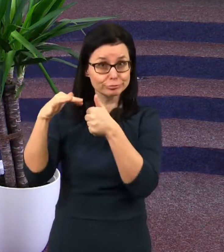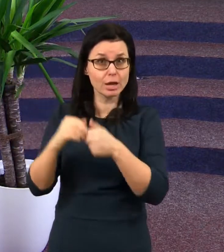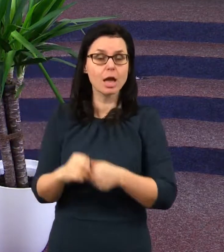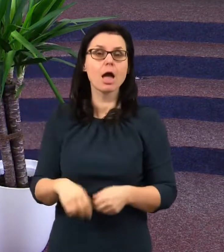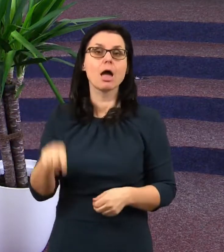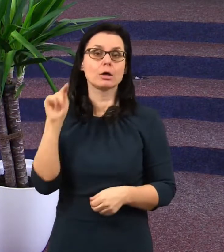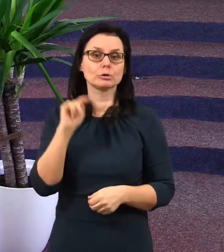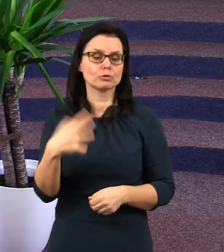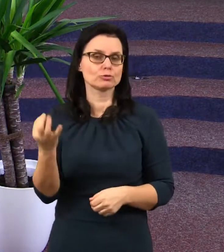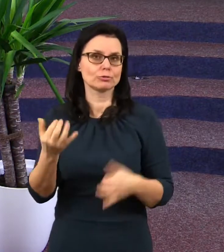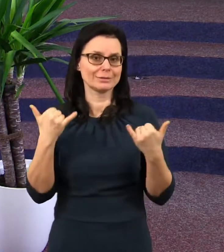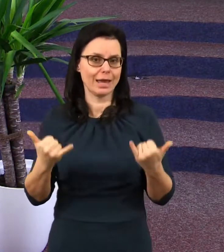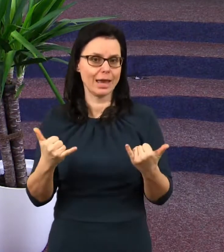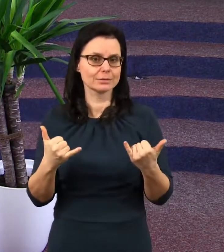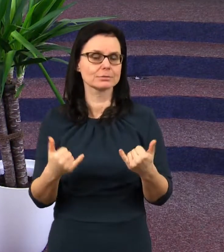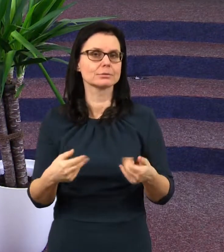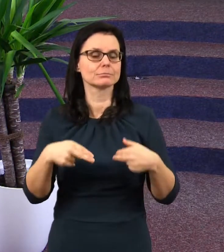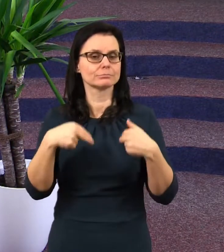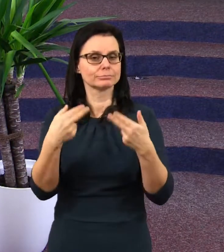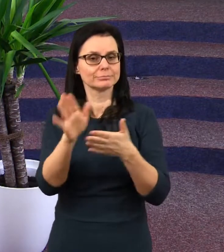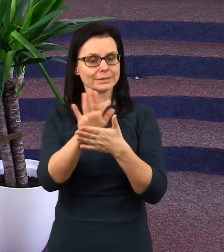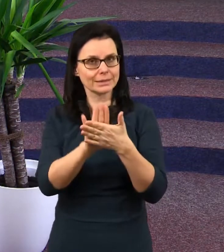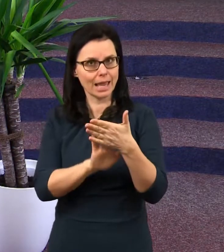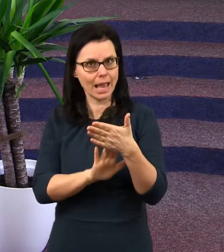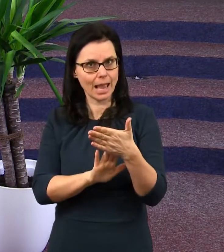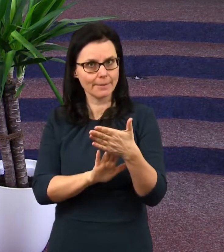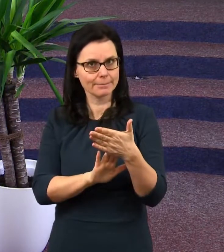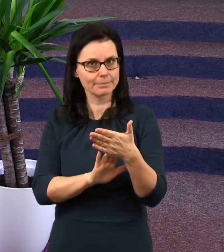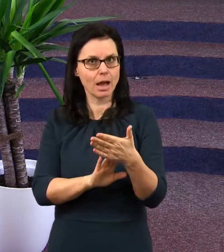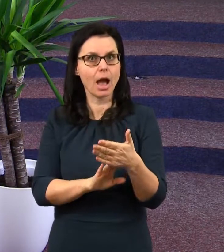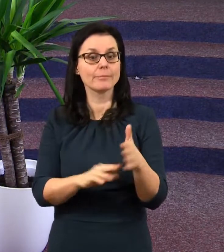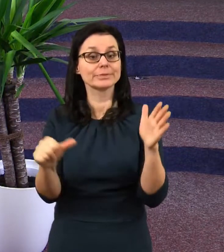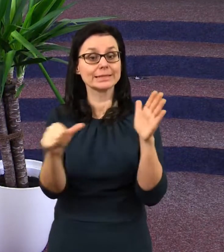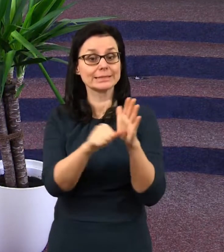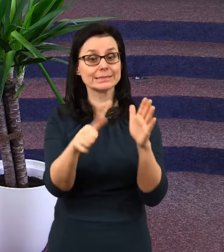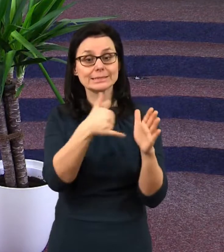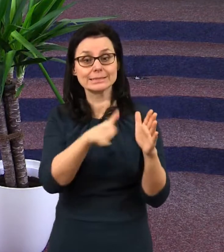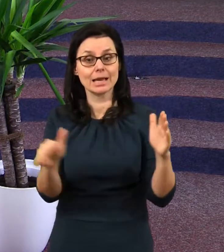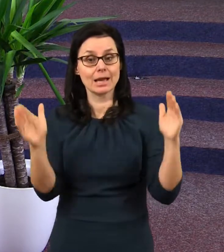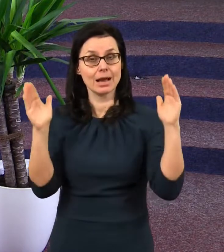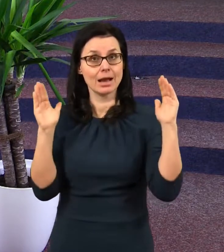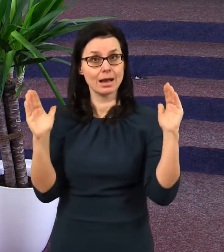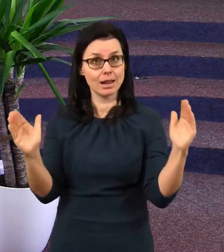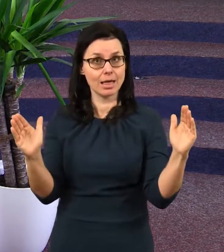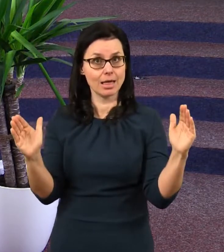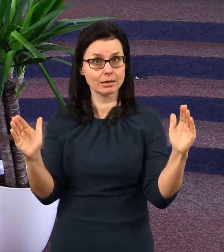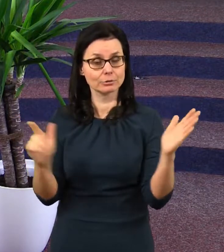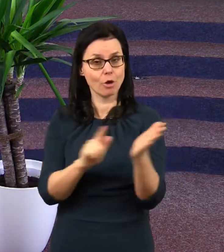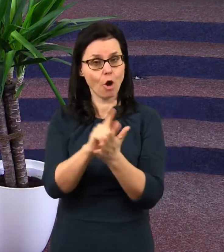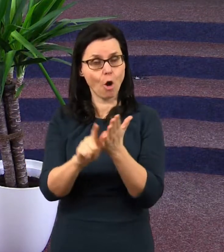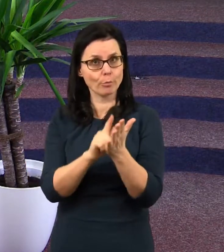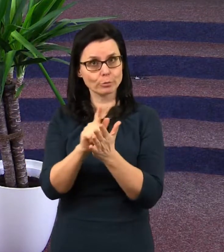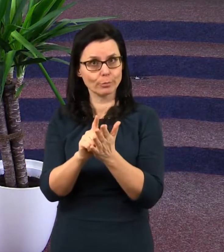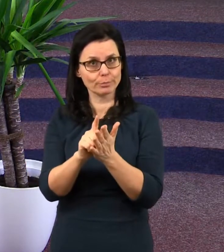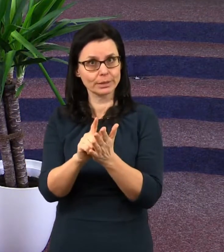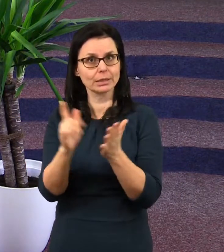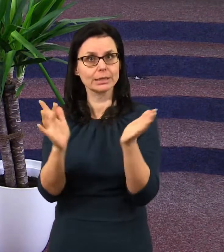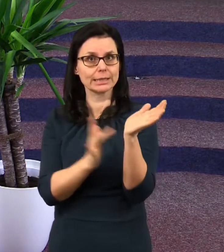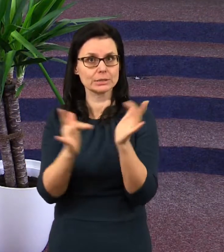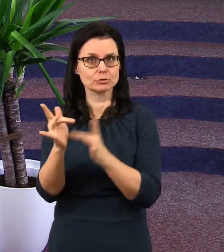nás dnes čeká, je téma milénia, neboli tisíciletého Kristova